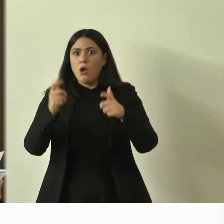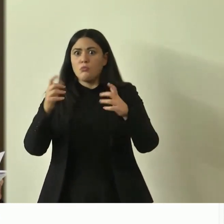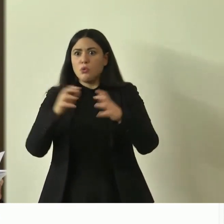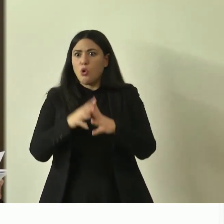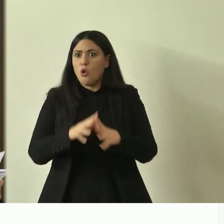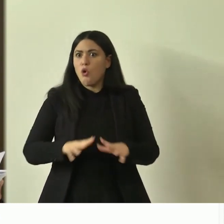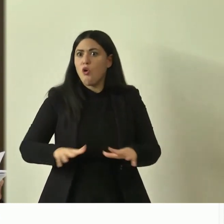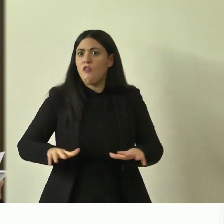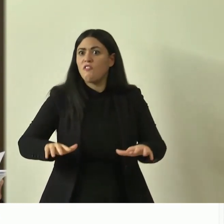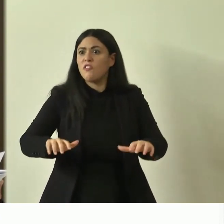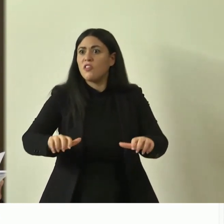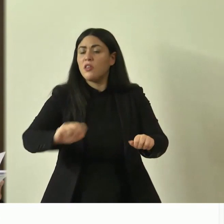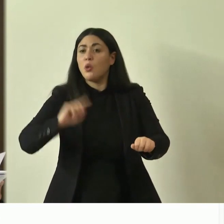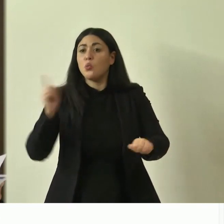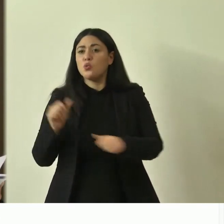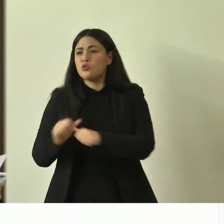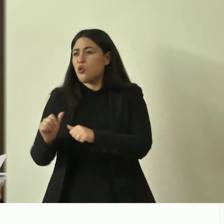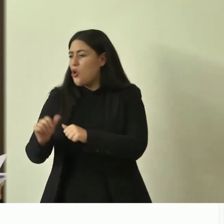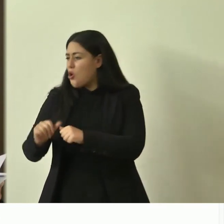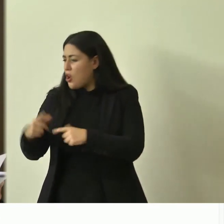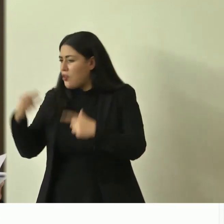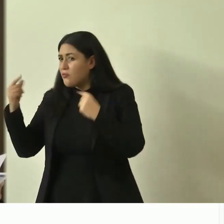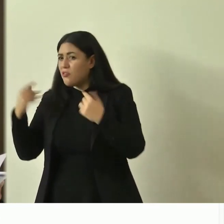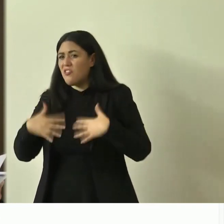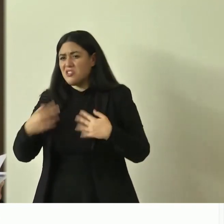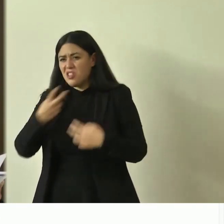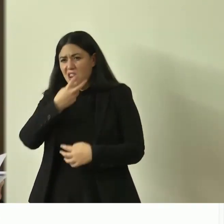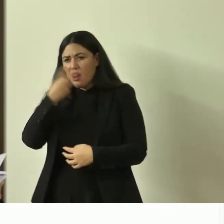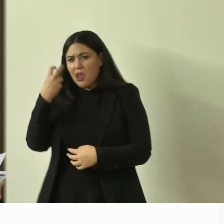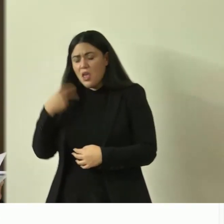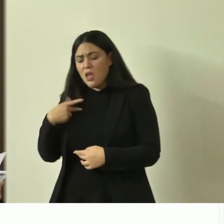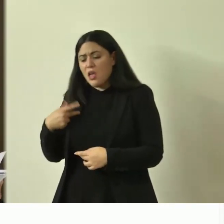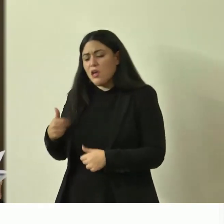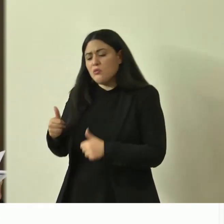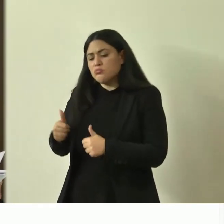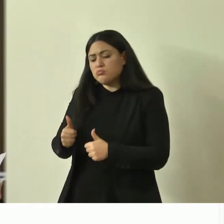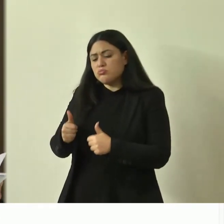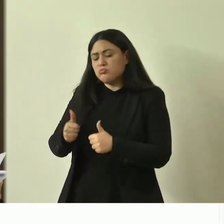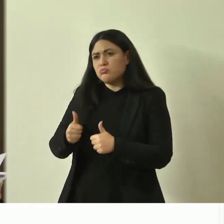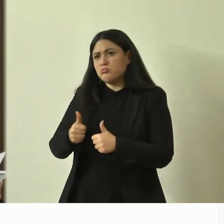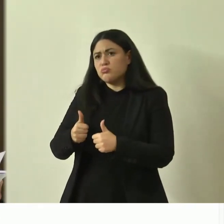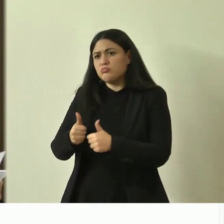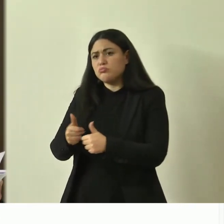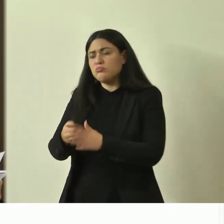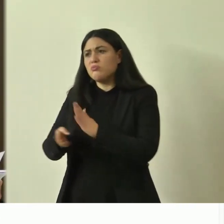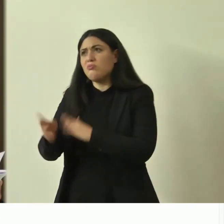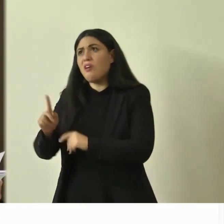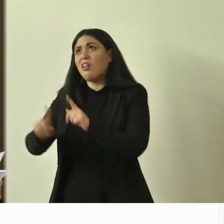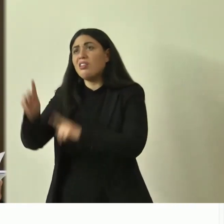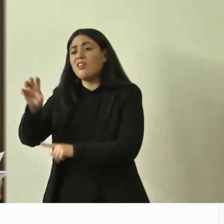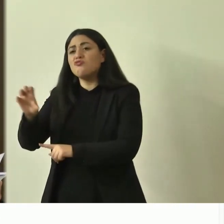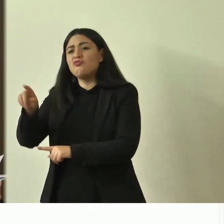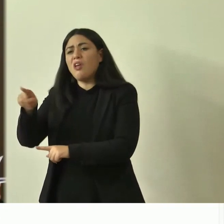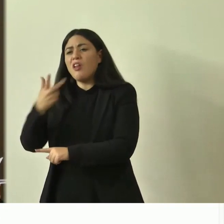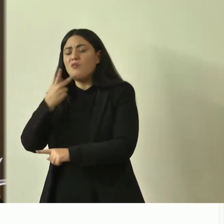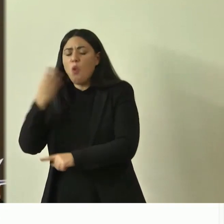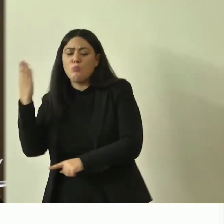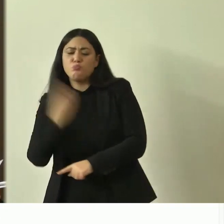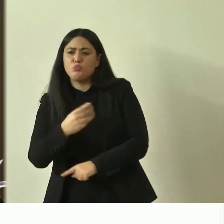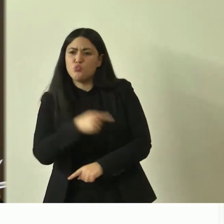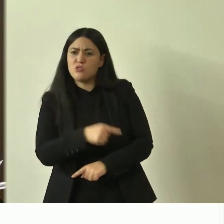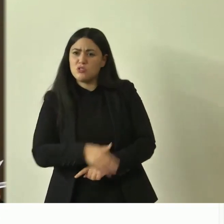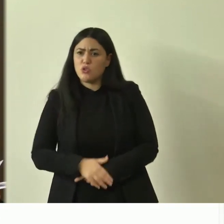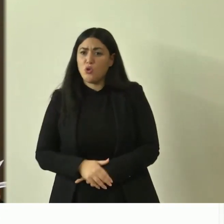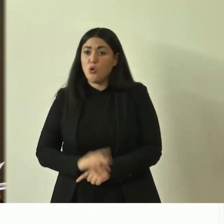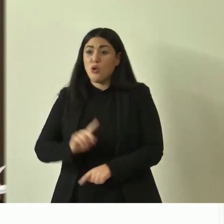driadi tutte le sorelle insieme vestite di nero vanno in pianto da cerere invocando il castigo di quell'infame poi